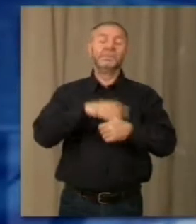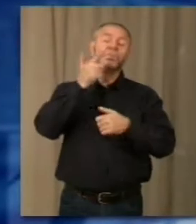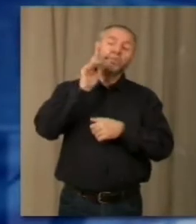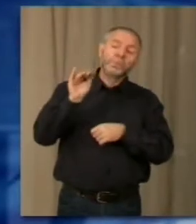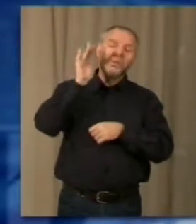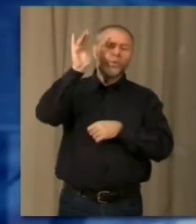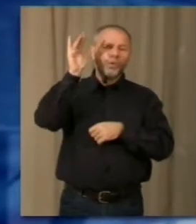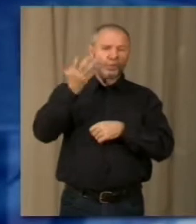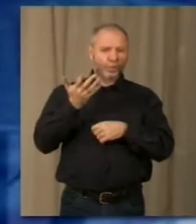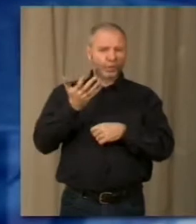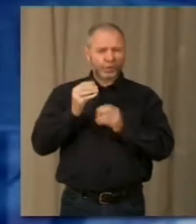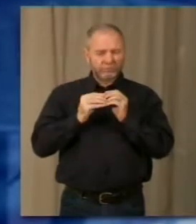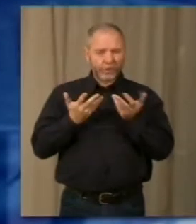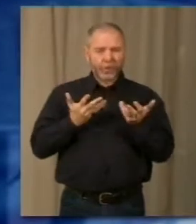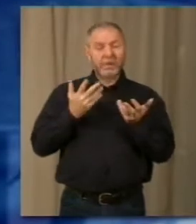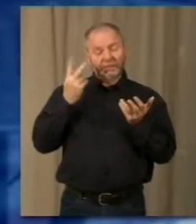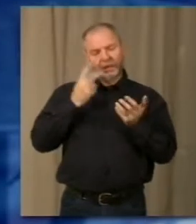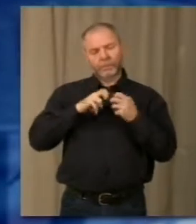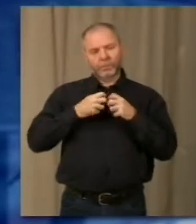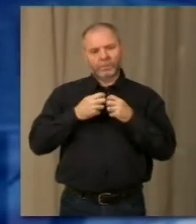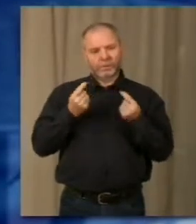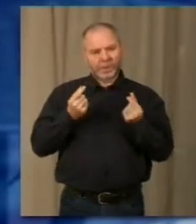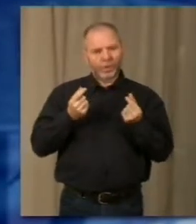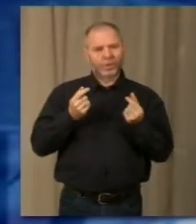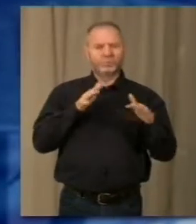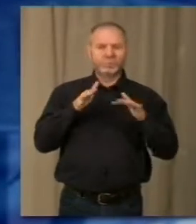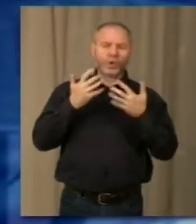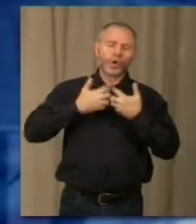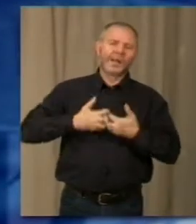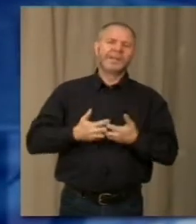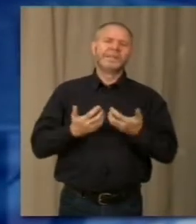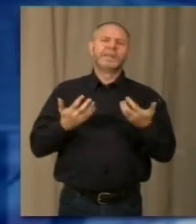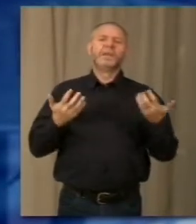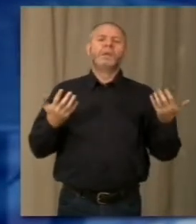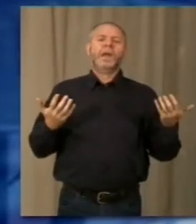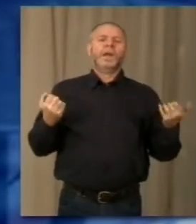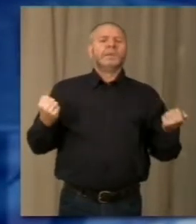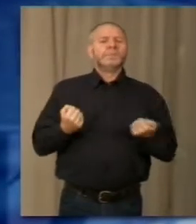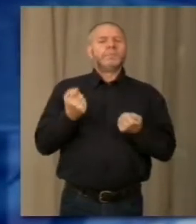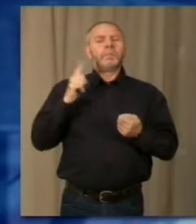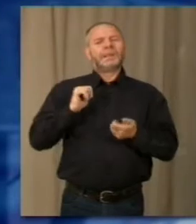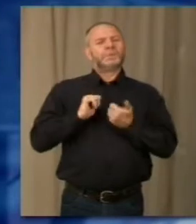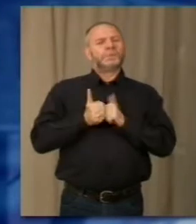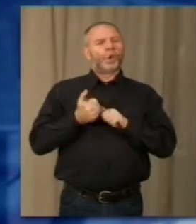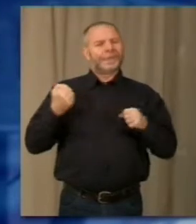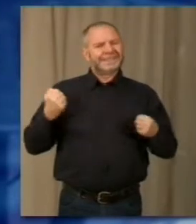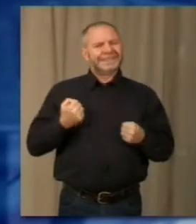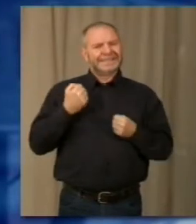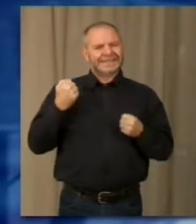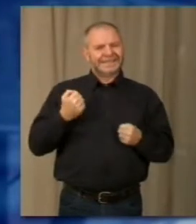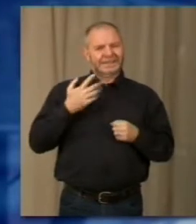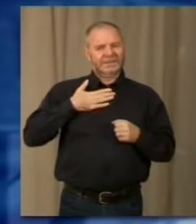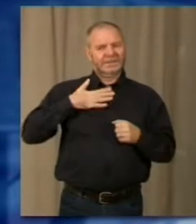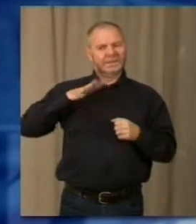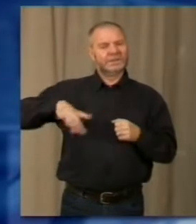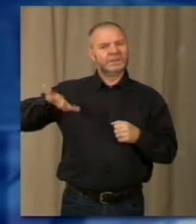le infinite difficoltà di natura economica, di natura anche logistica e organizzativa per promuovere sempre di più l'attività sportiva nella nostra